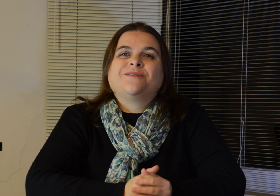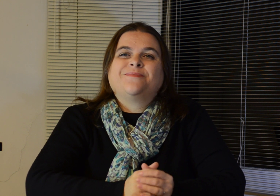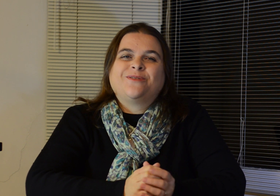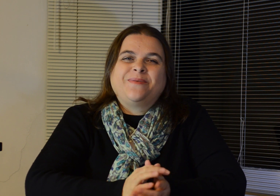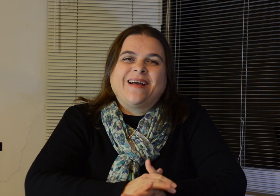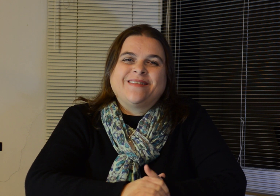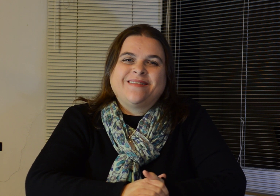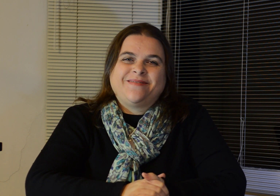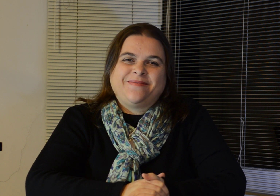Muito obrigada!